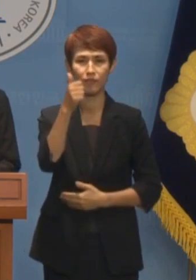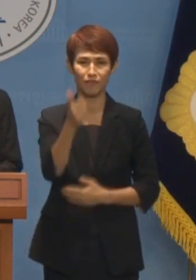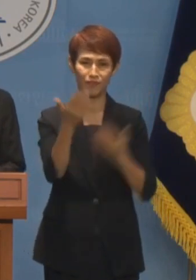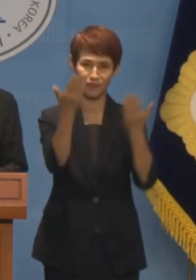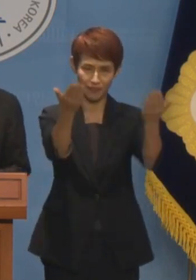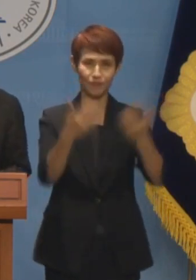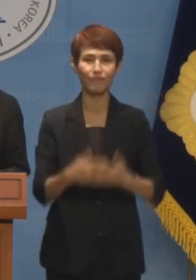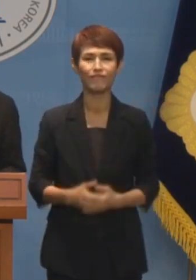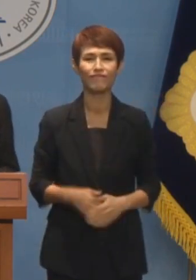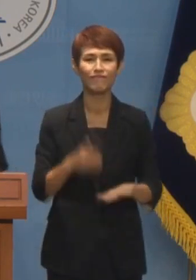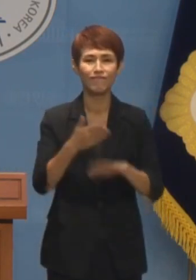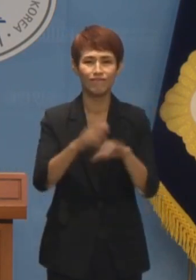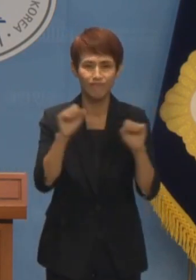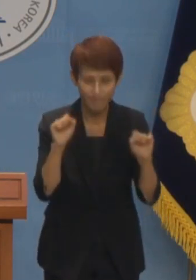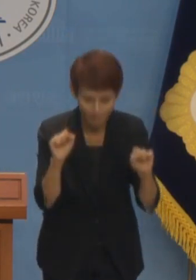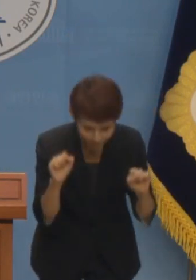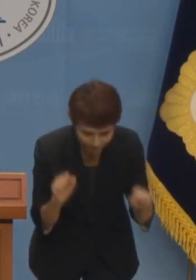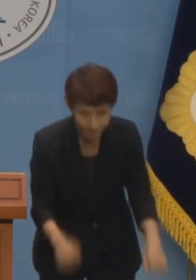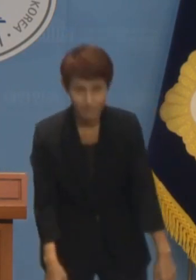이상입니다. 감사합니다.